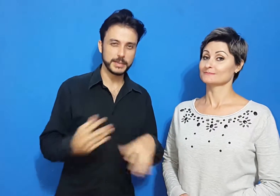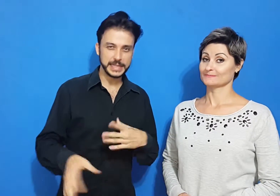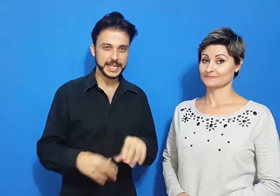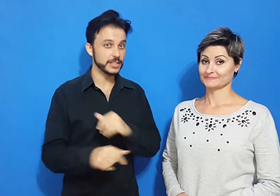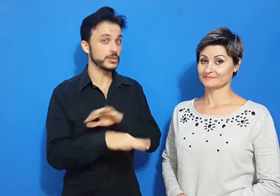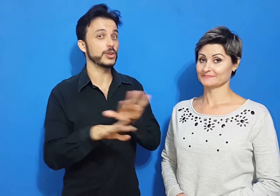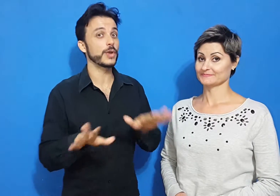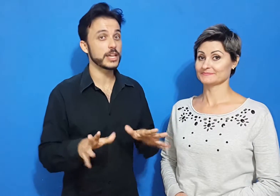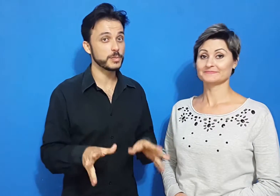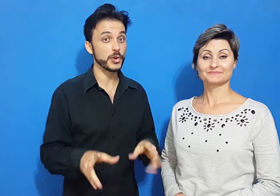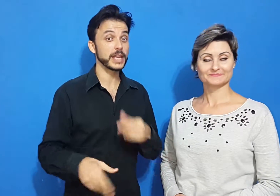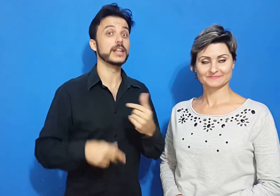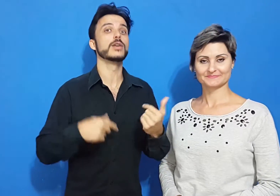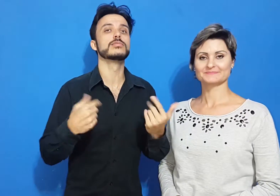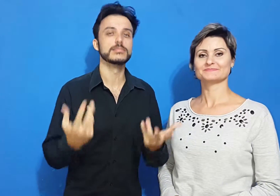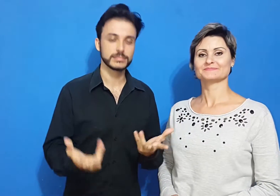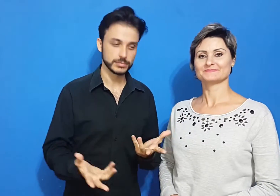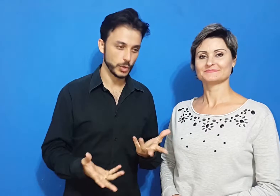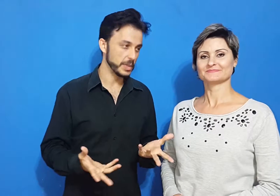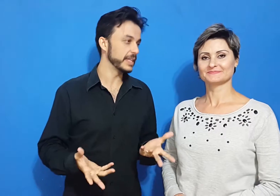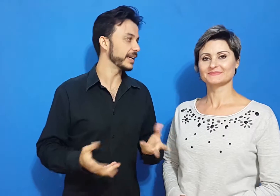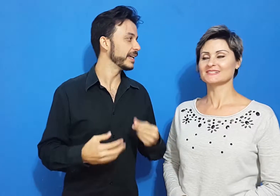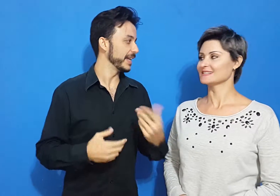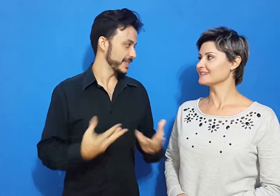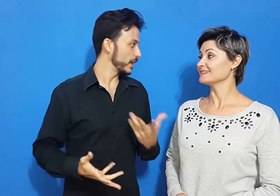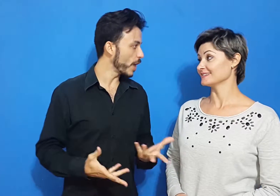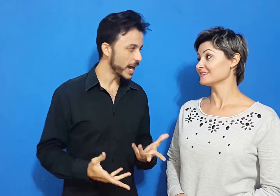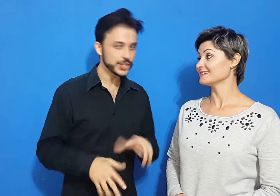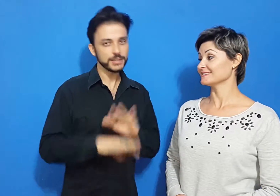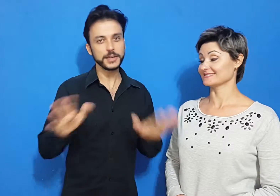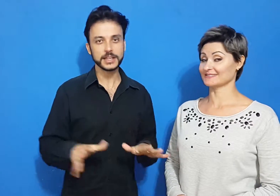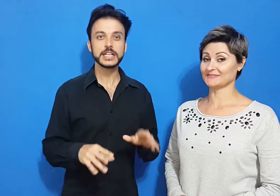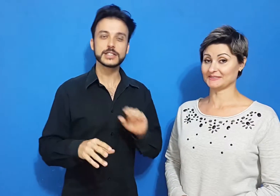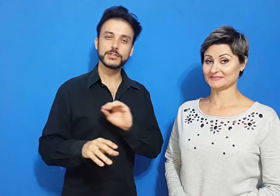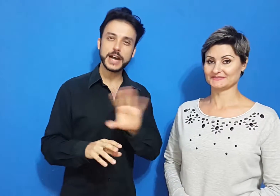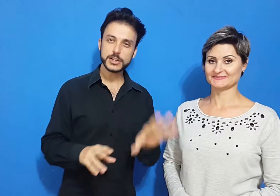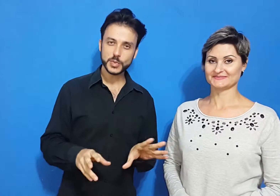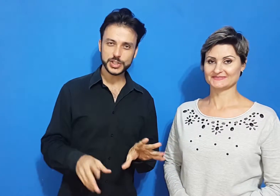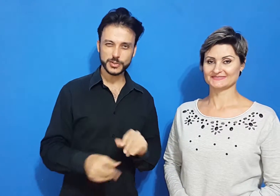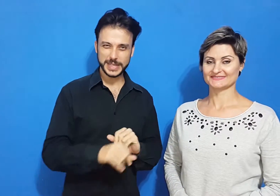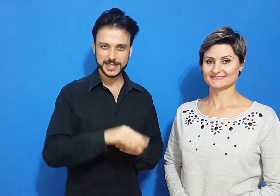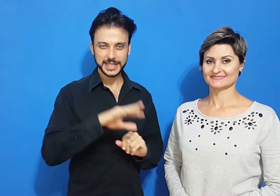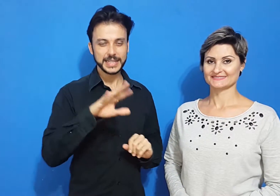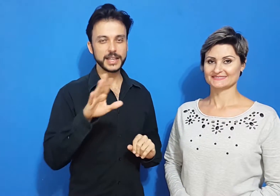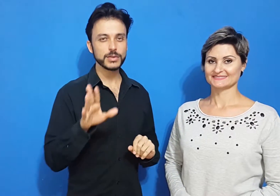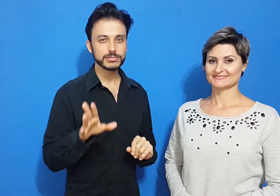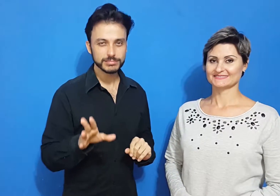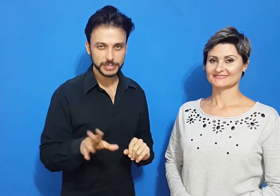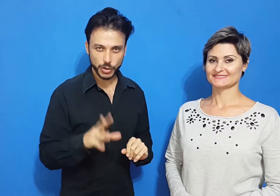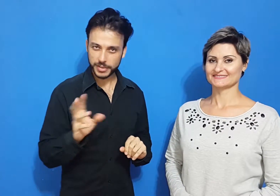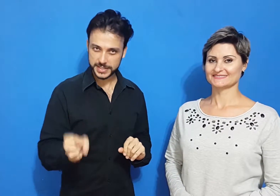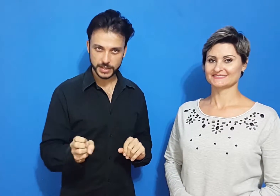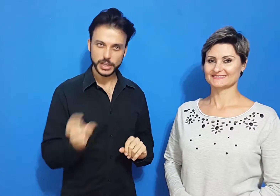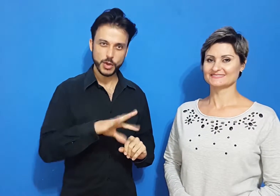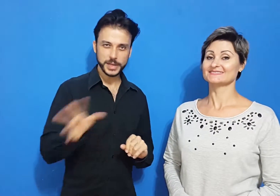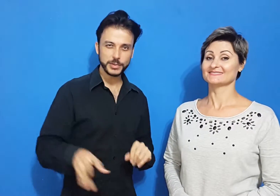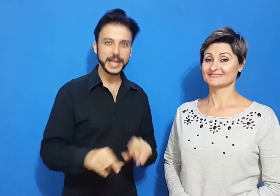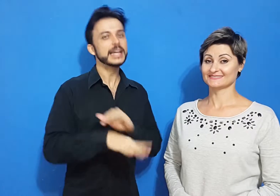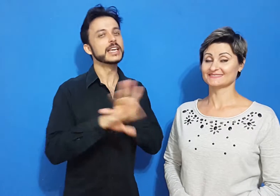ele não tem habilidade, então ele não quer expor que ele não domina essa linguagem, enfim, são vários motivos, mas nenhum convenceu, nem homem, nem mulher,